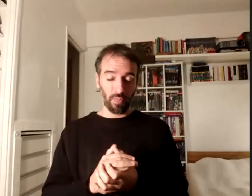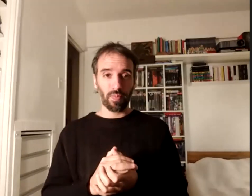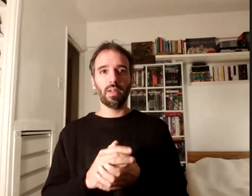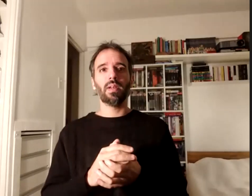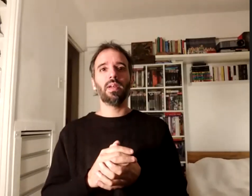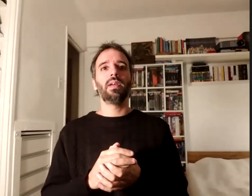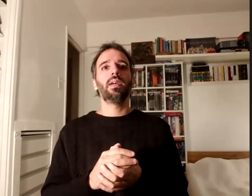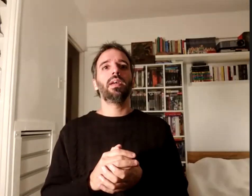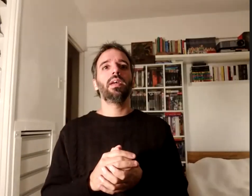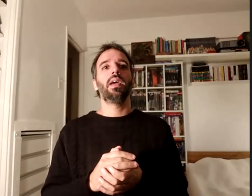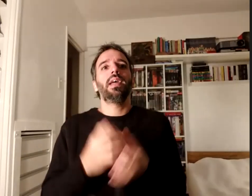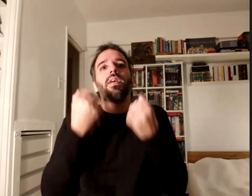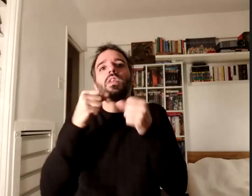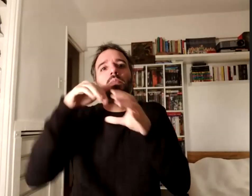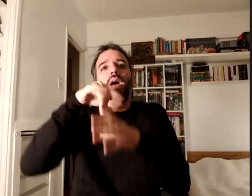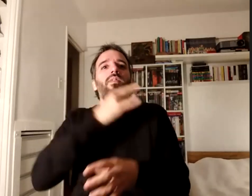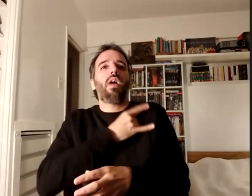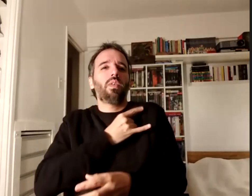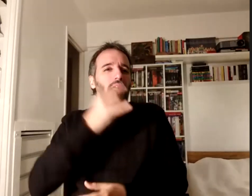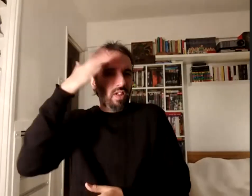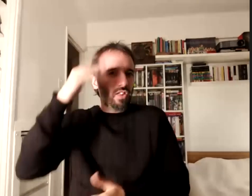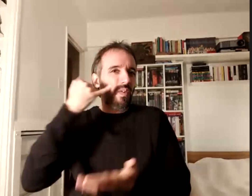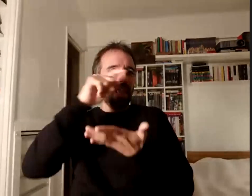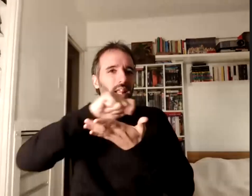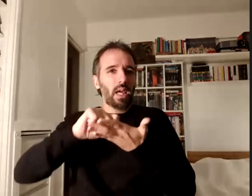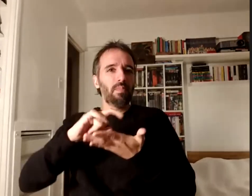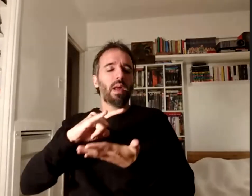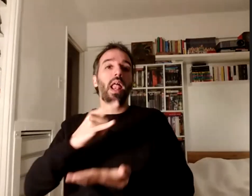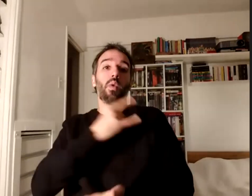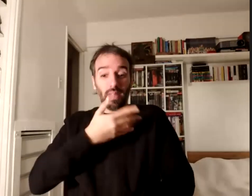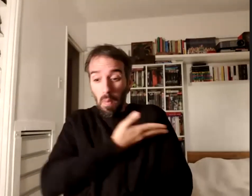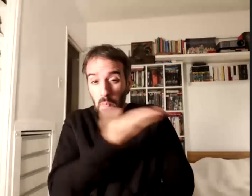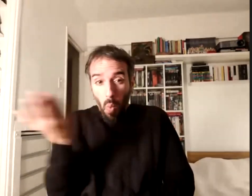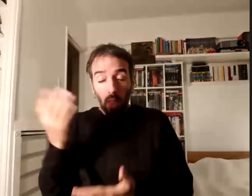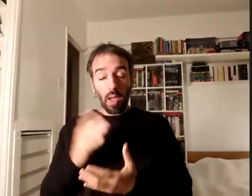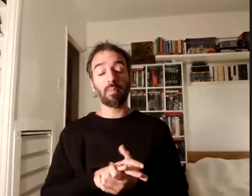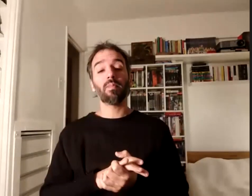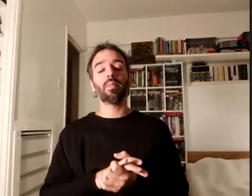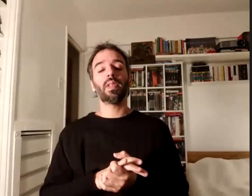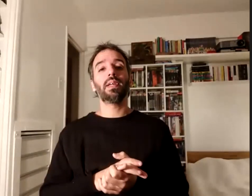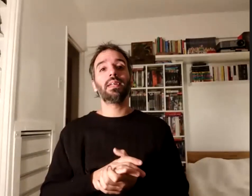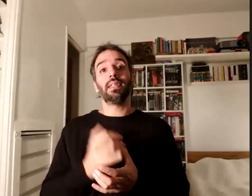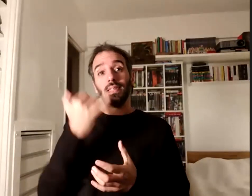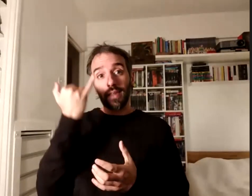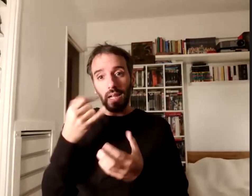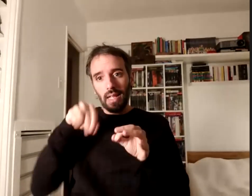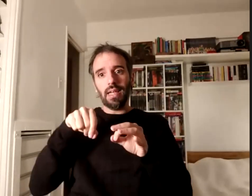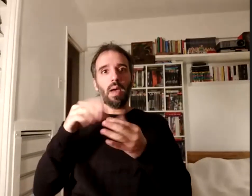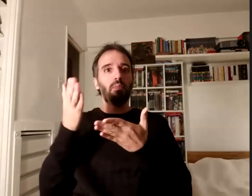facultad de filosofía y letras, para la universidad pública, tener la producción online, es decir,